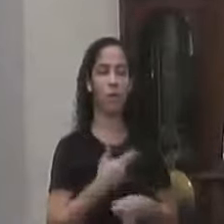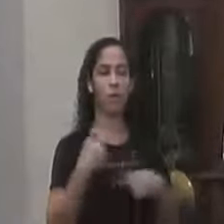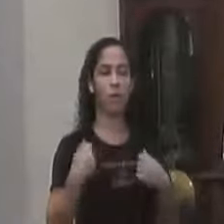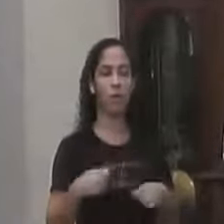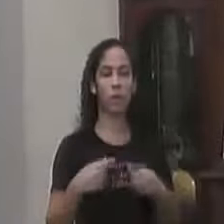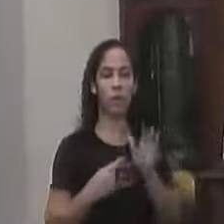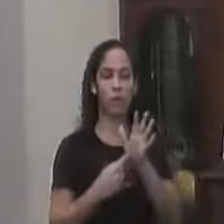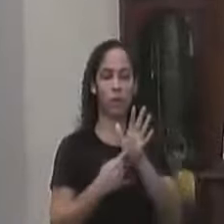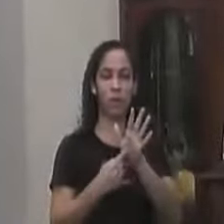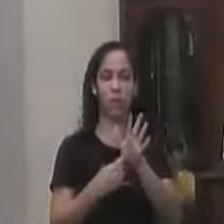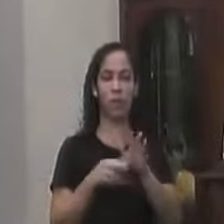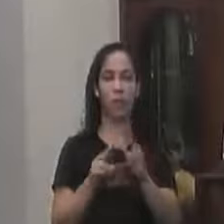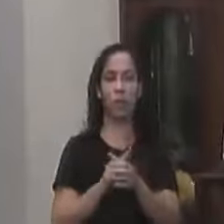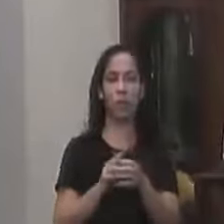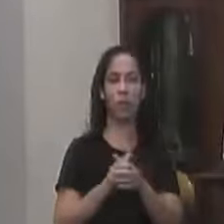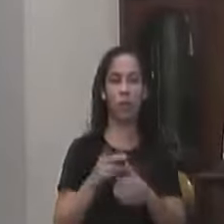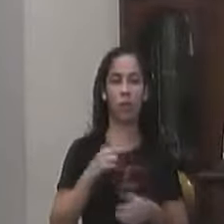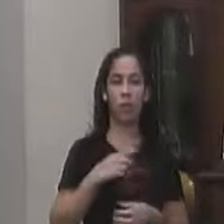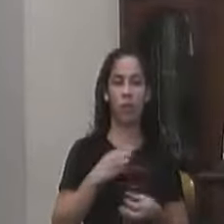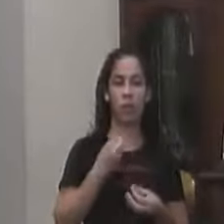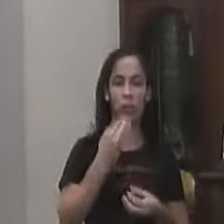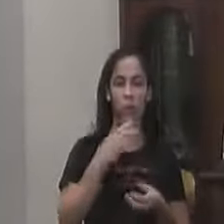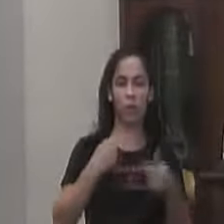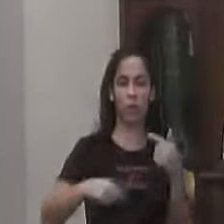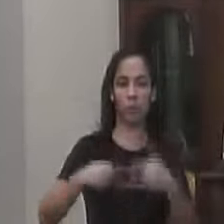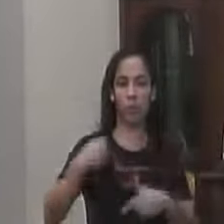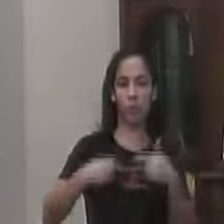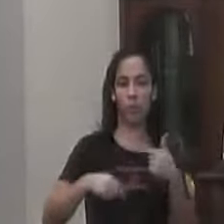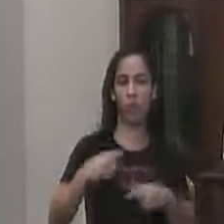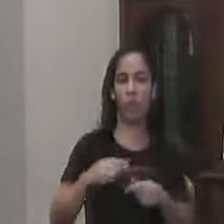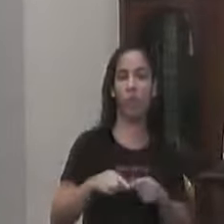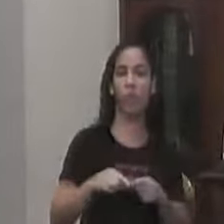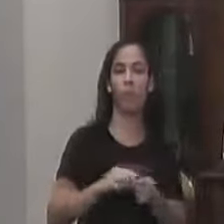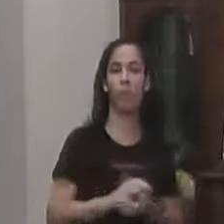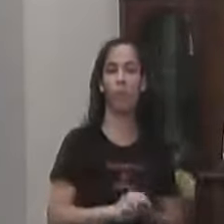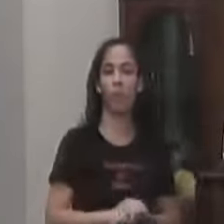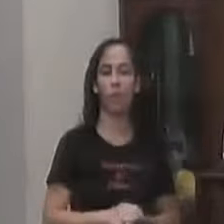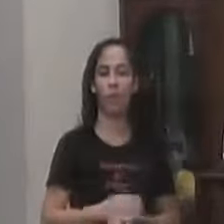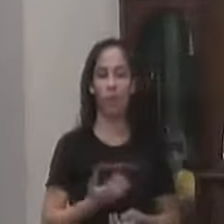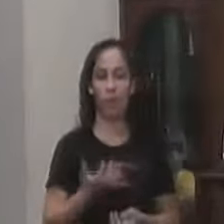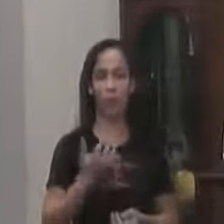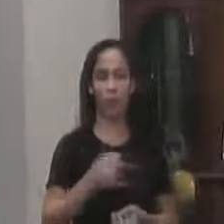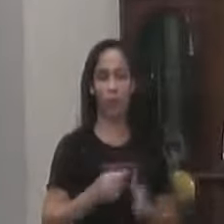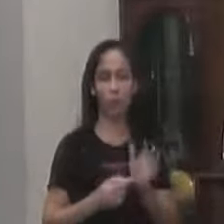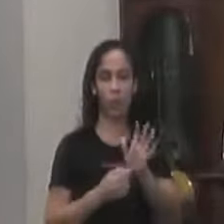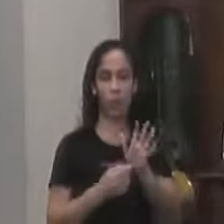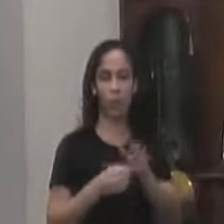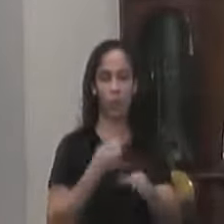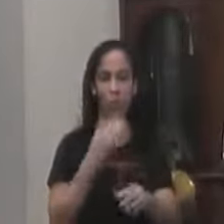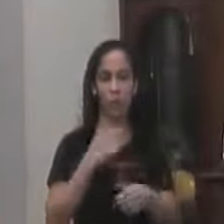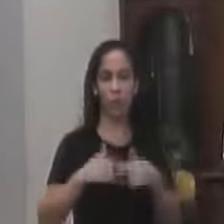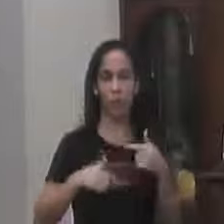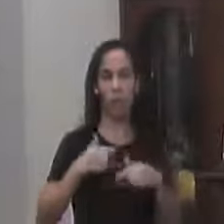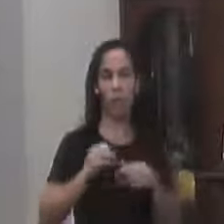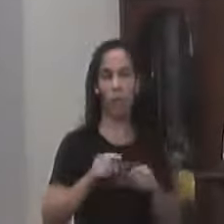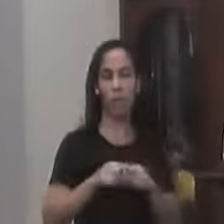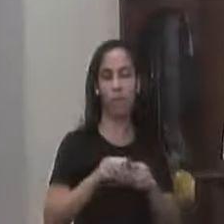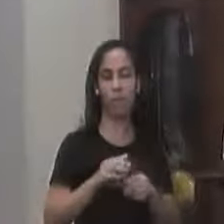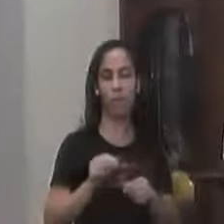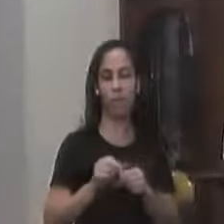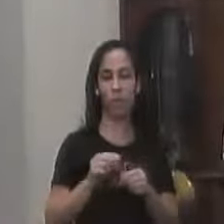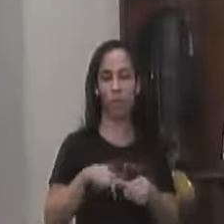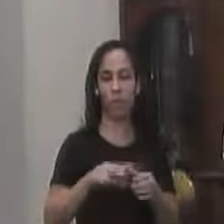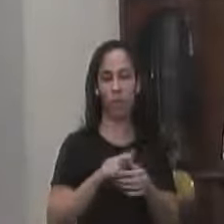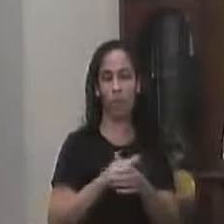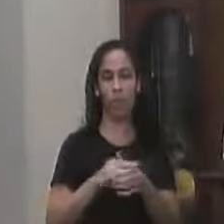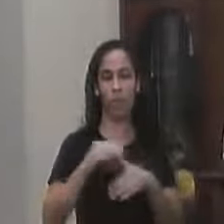Mostrar Que Valença Tem boa política Tem pessoas Bem dispostas A fazer A boa política E fazer com que A cidade